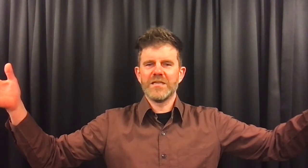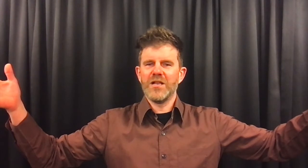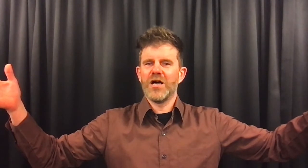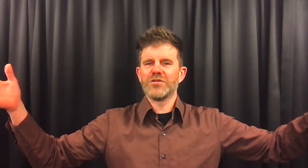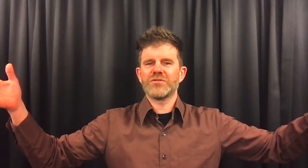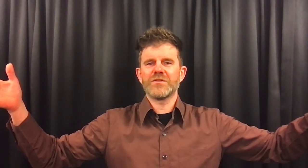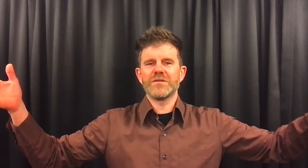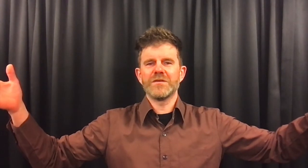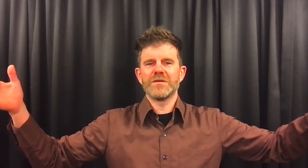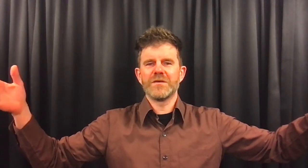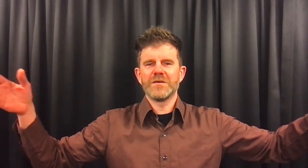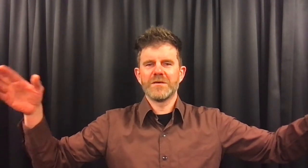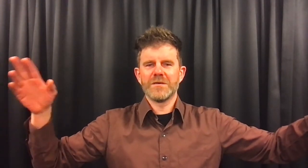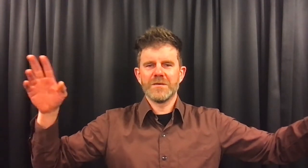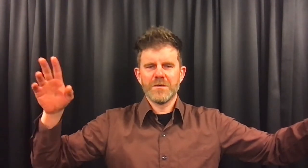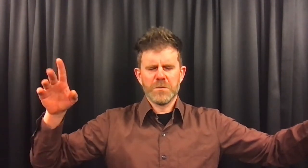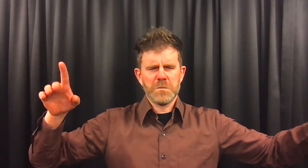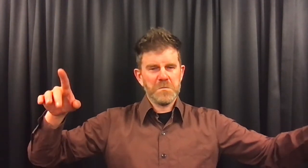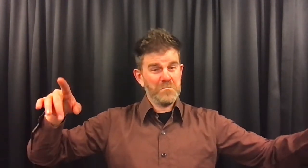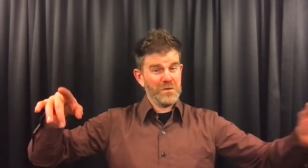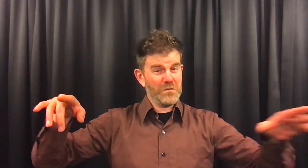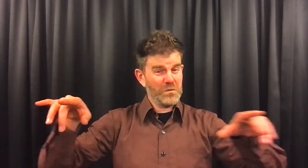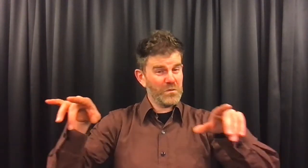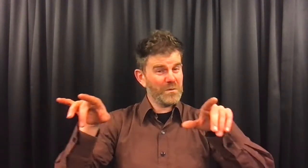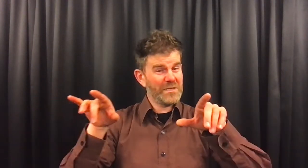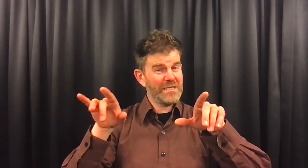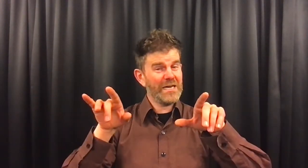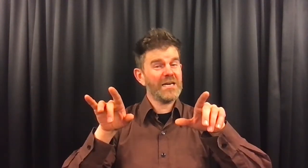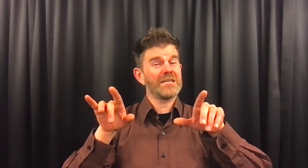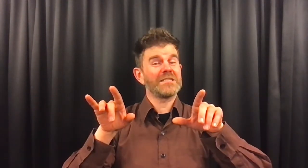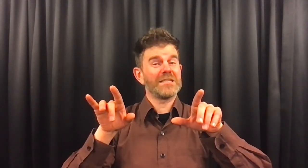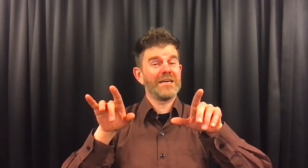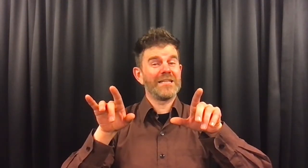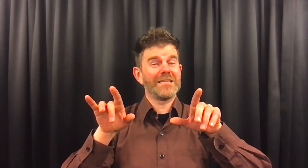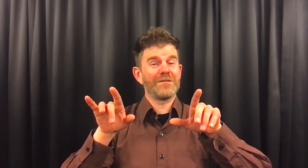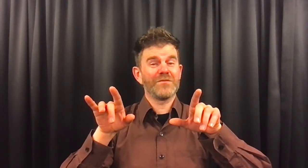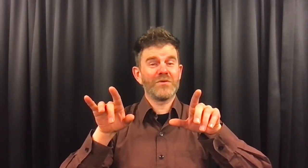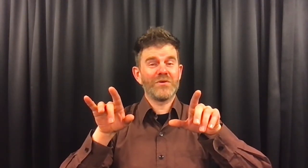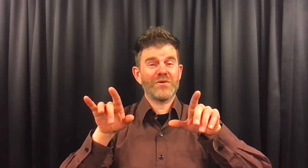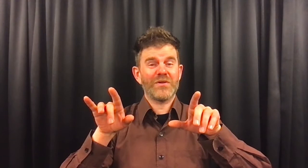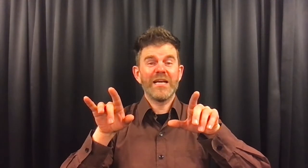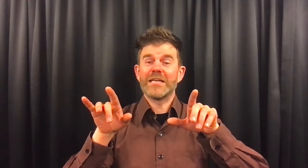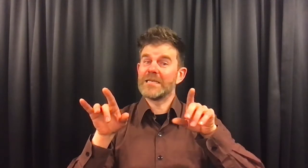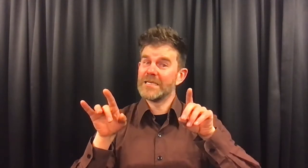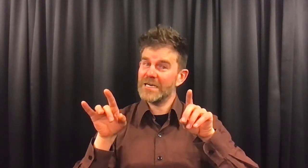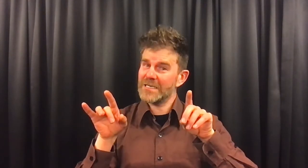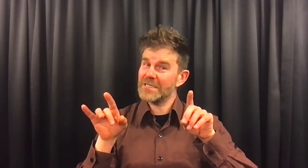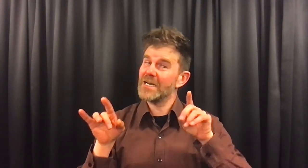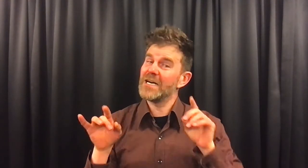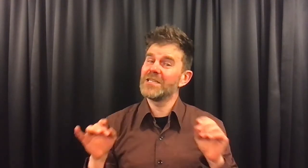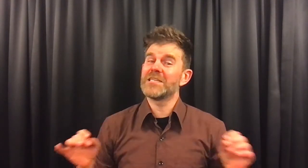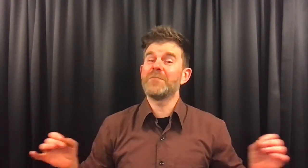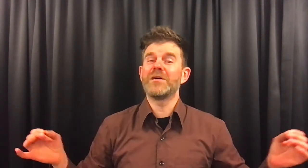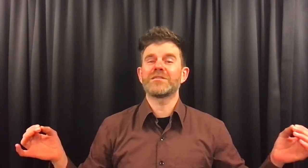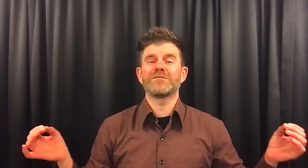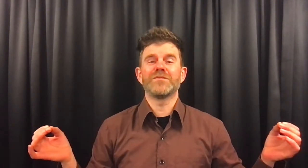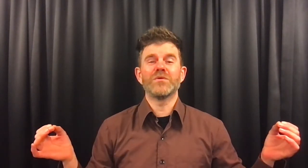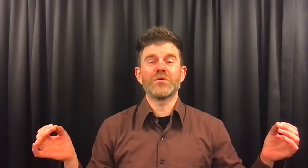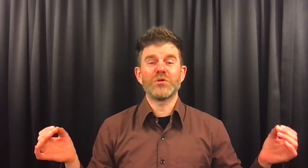luisterde. Maar toen kwam de nachtegaal ervoor. En de nachtegaal die zei, beste vogels,